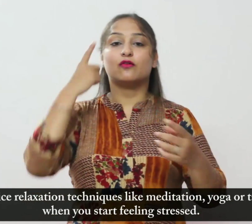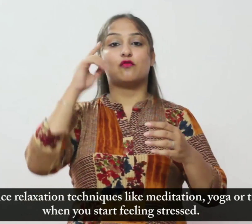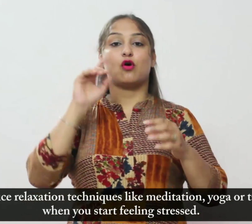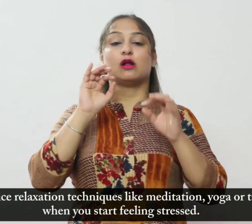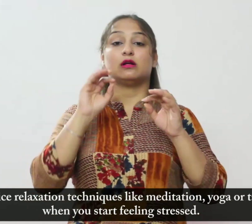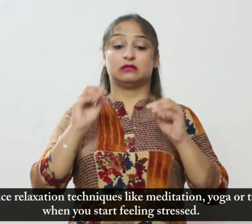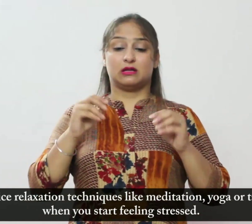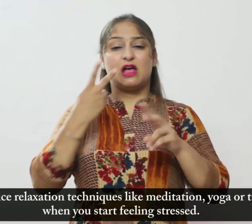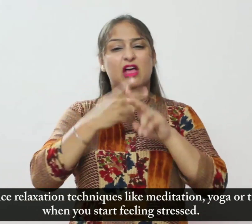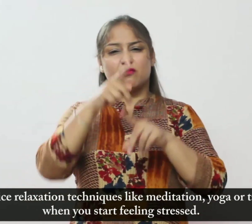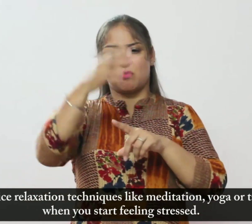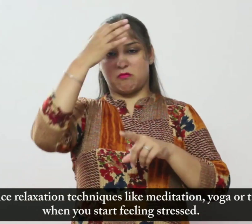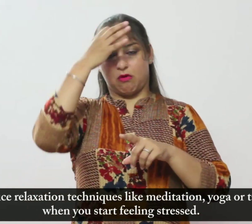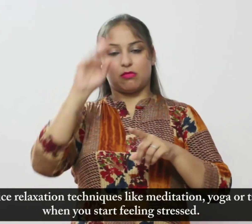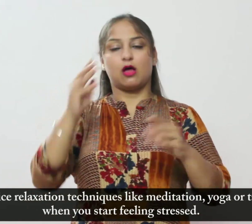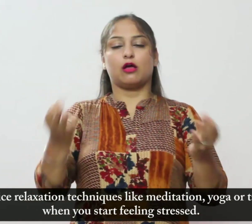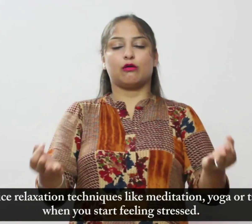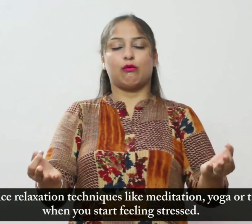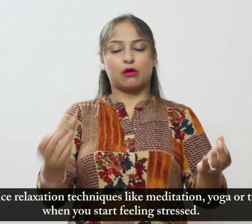तक्नीकों को अभ्यास करें।